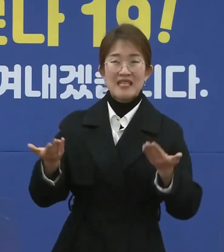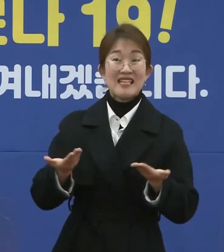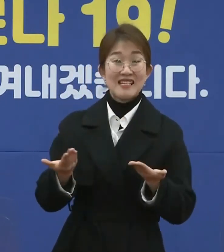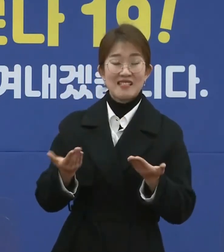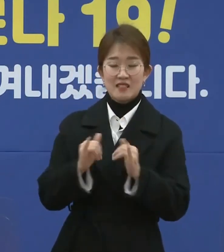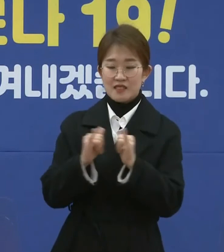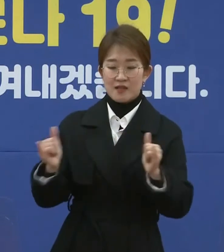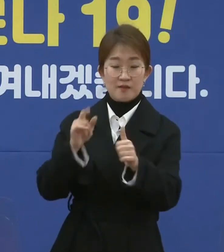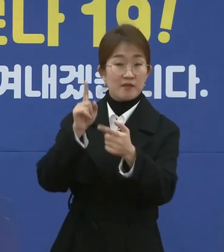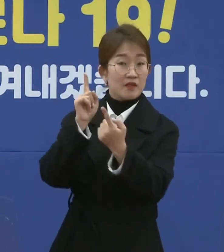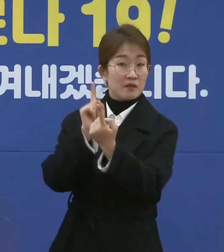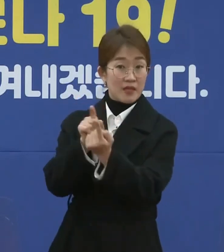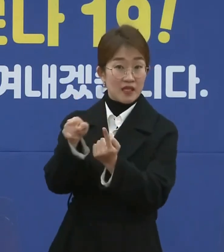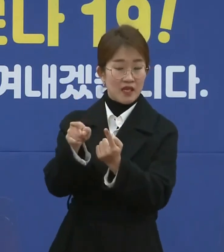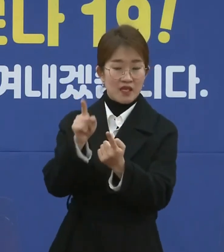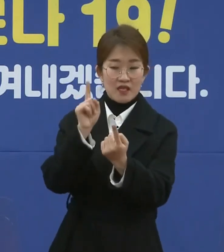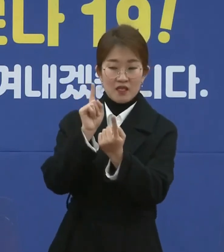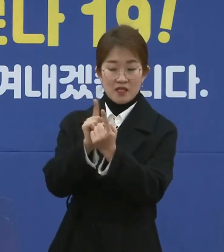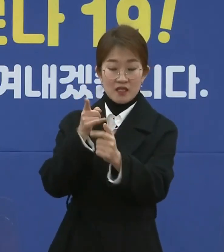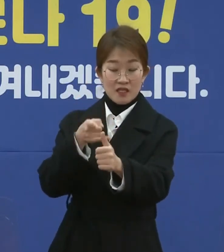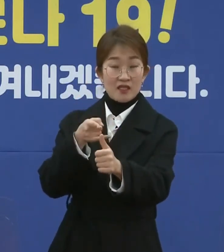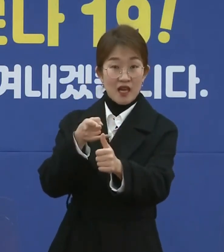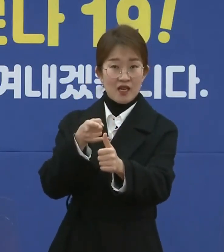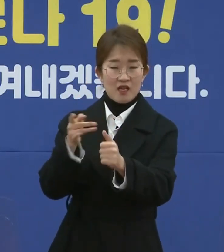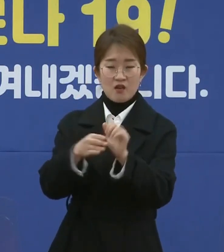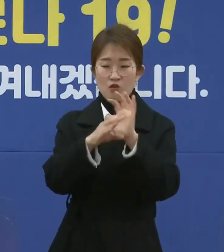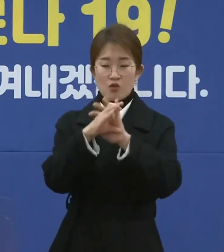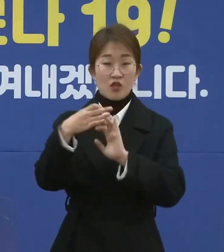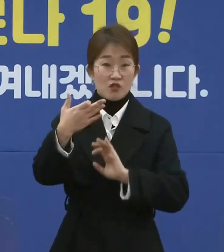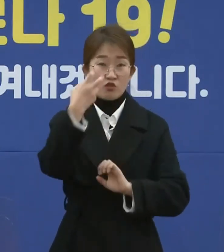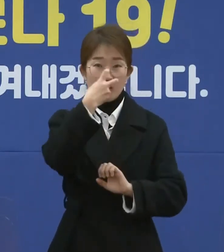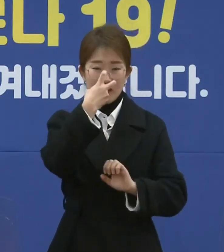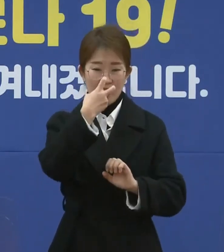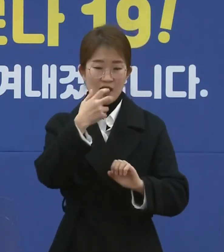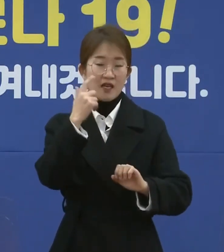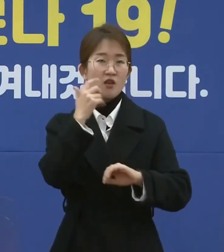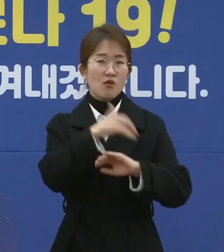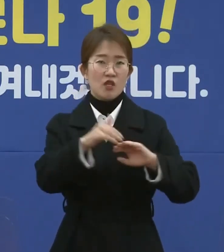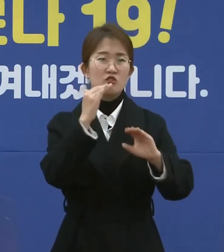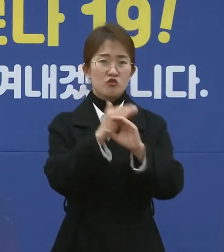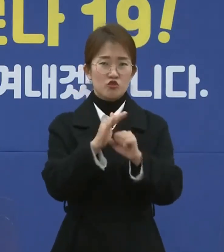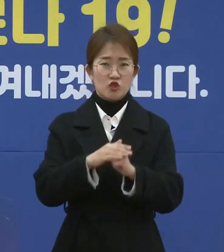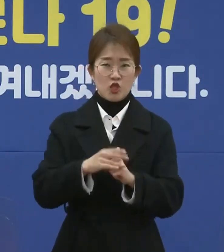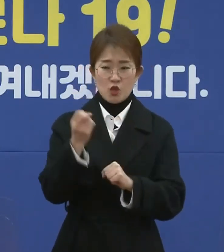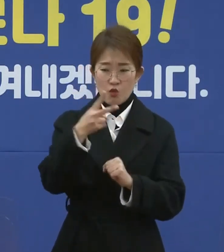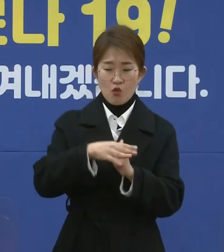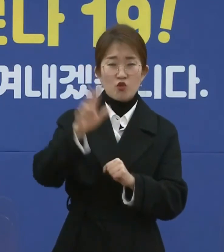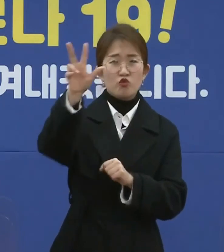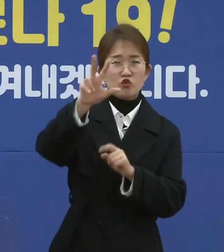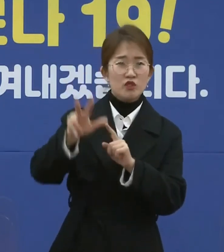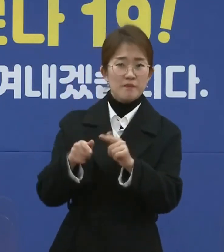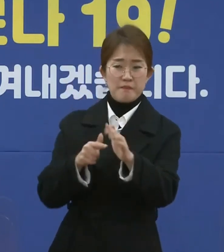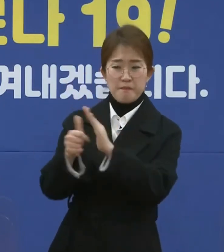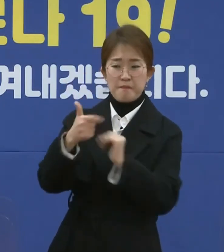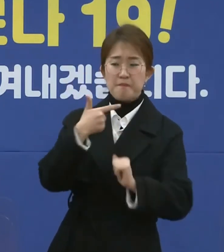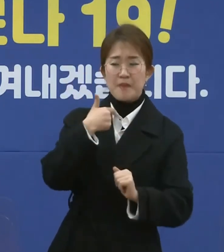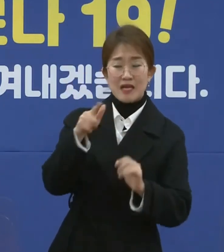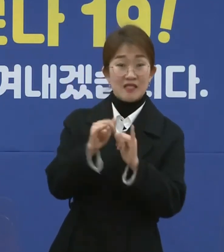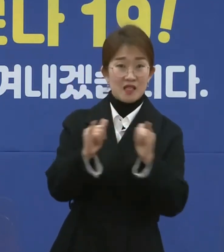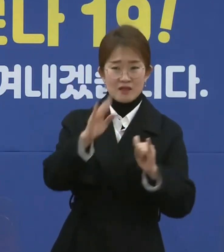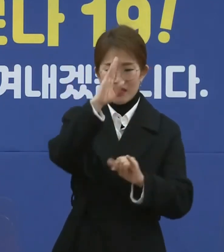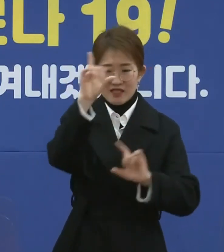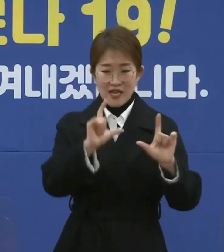코로나19 진단검사도 계획 중입니다. 육지부를 방문한 이력이 있는 도민분들께서도 증상 여부와